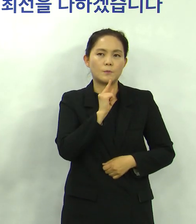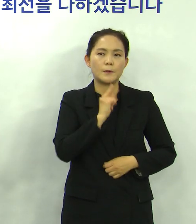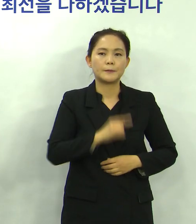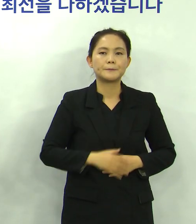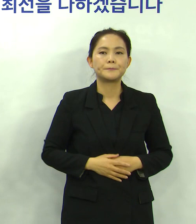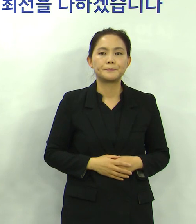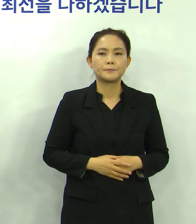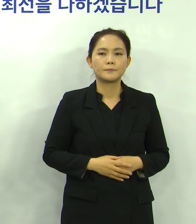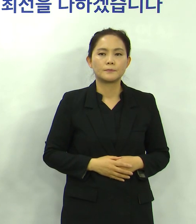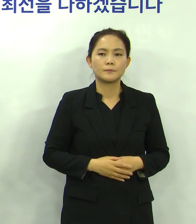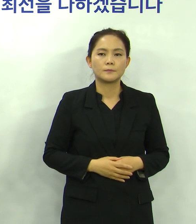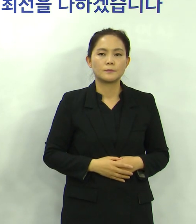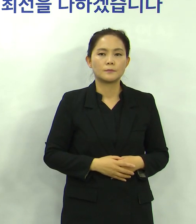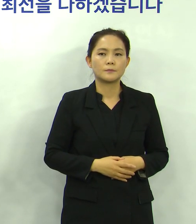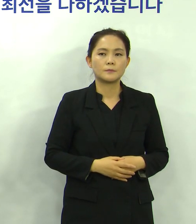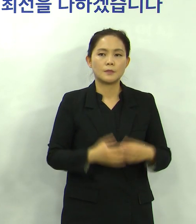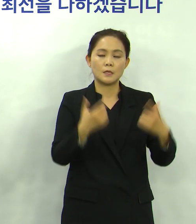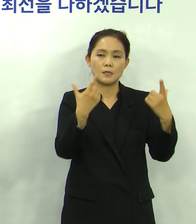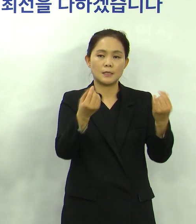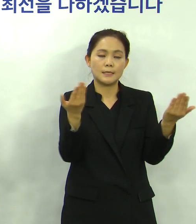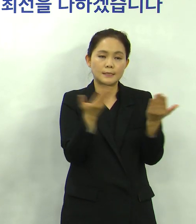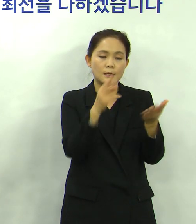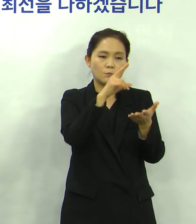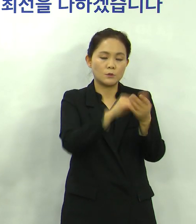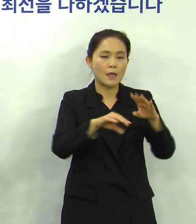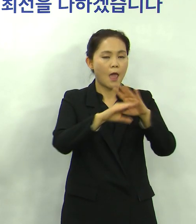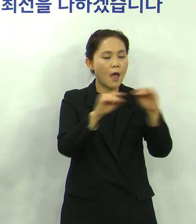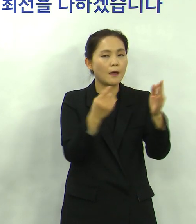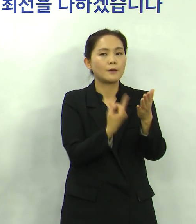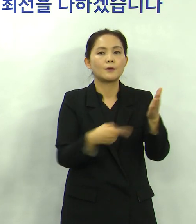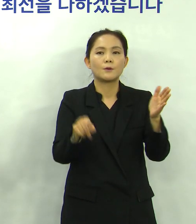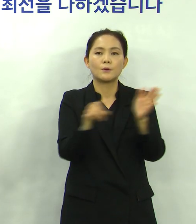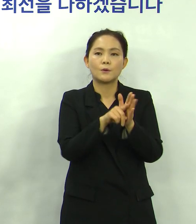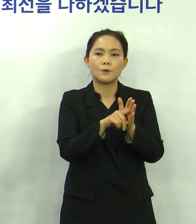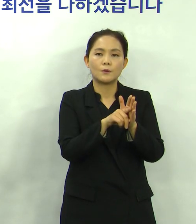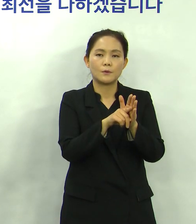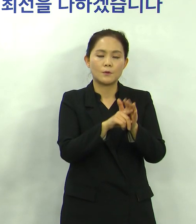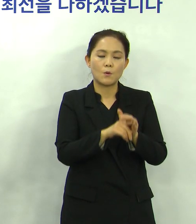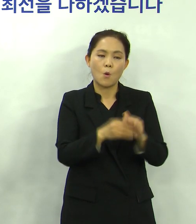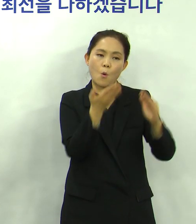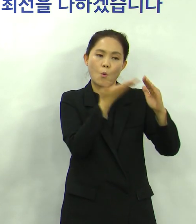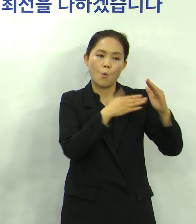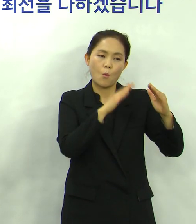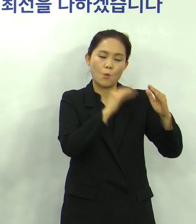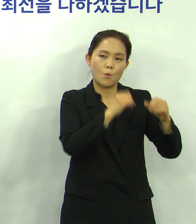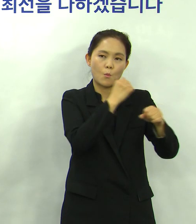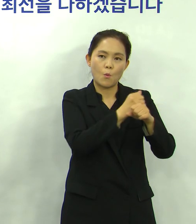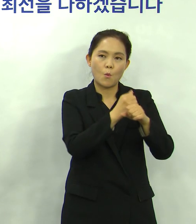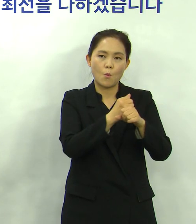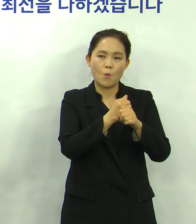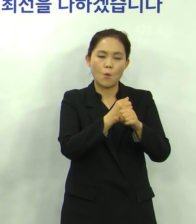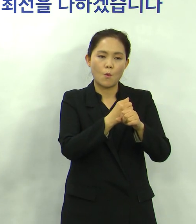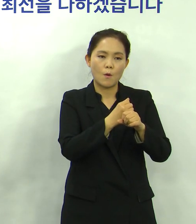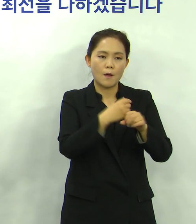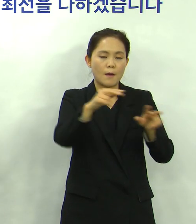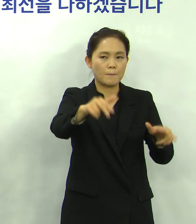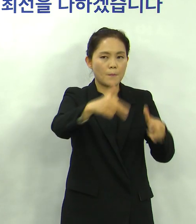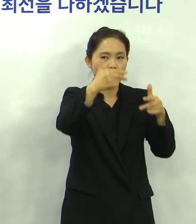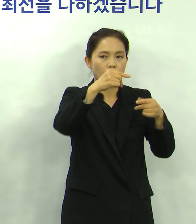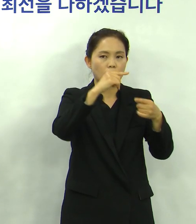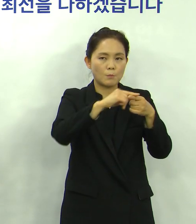것입니다 정부는 이처럼 부족한 일자리 문제를 해결하기 위해 단기적으로 공공부분과 비대면 등으로